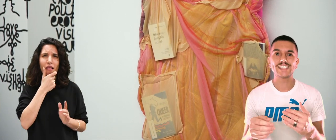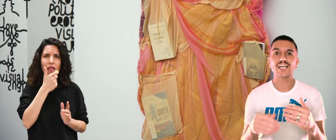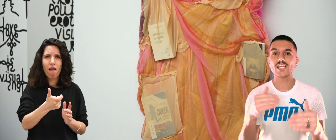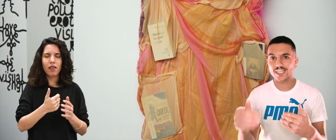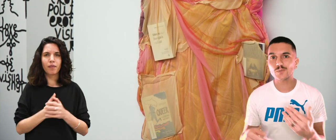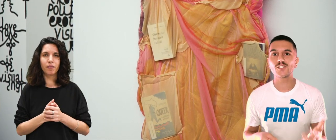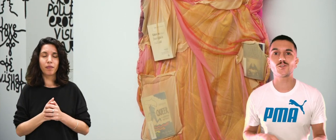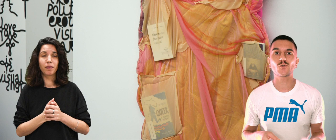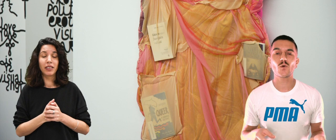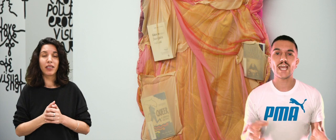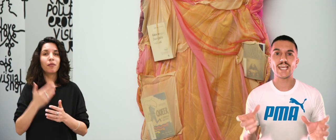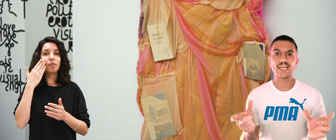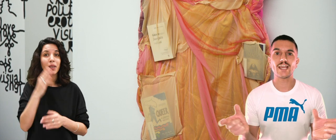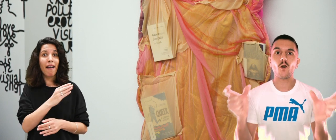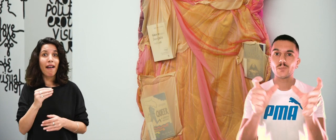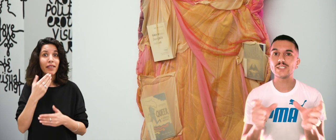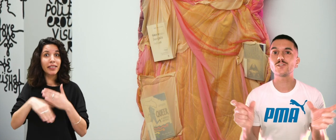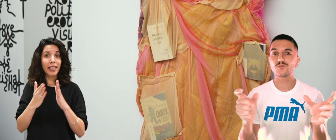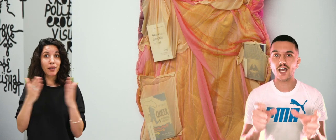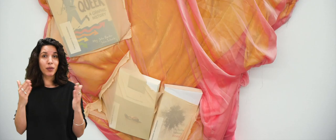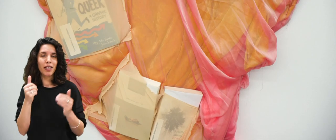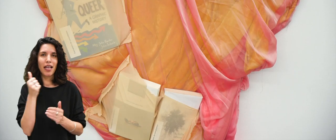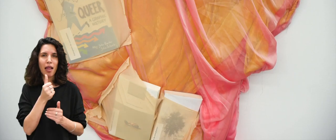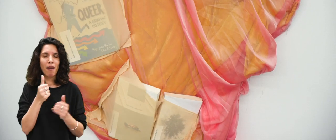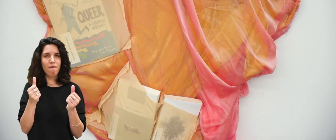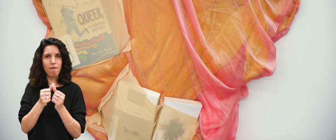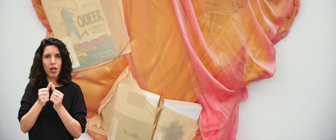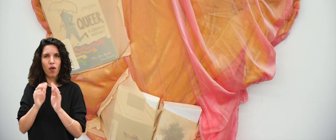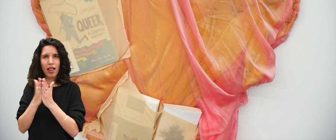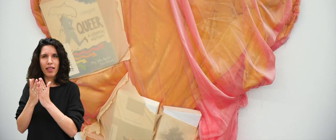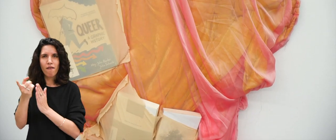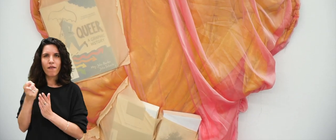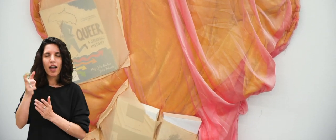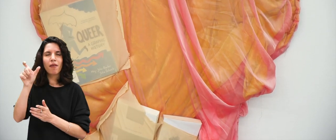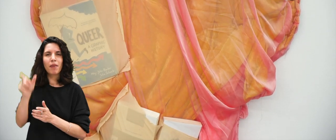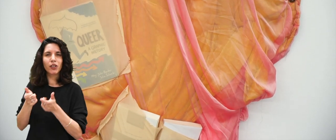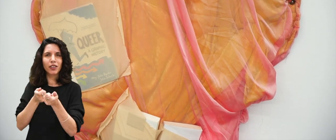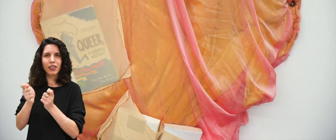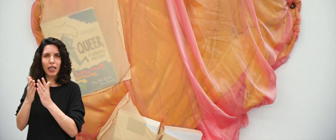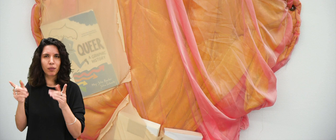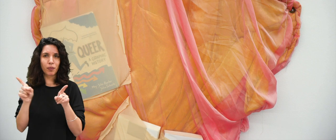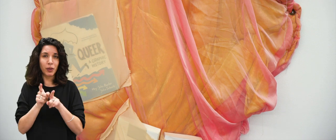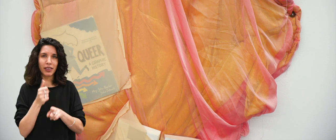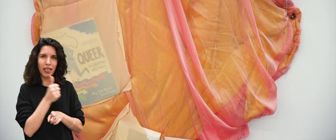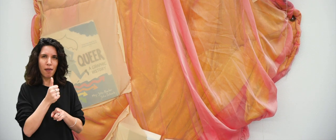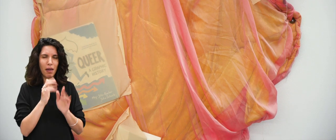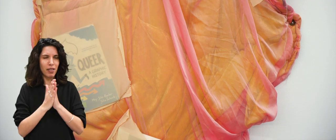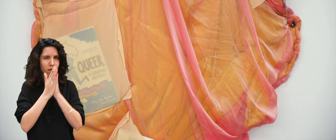langue, qui à chaque exposition est remplie des ouvrages du ou de la commissaire qui l'invite et de Gaëlle elle-même.